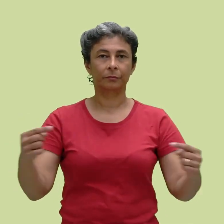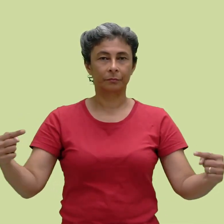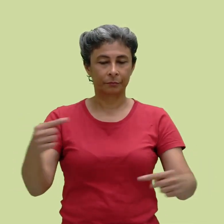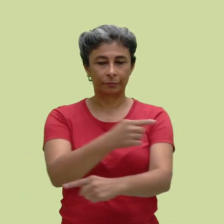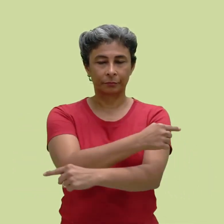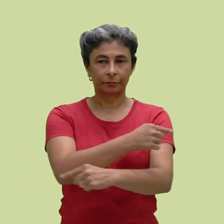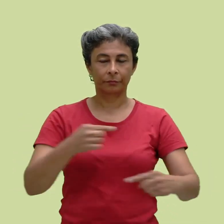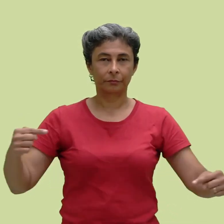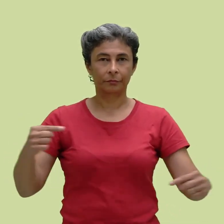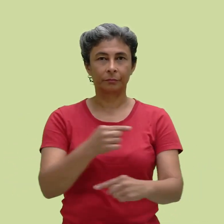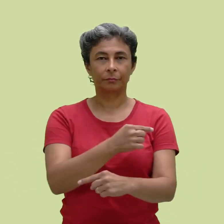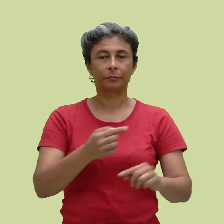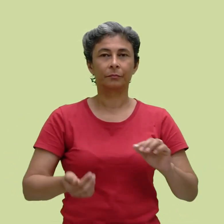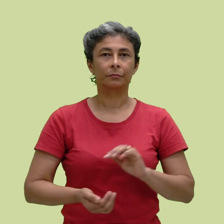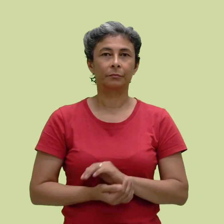ou bidirecional.